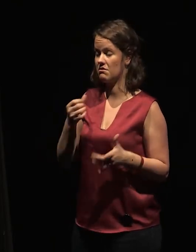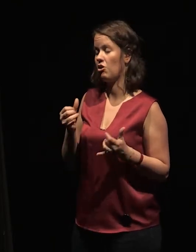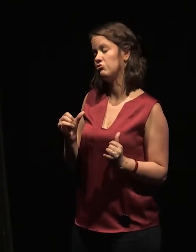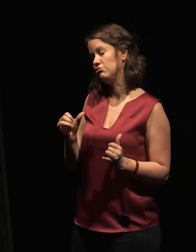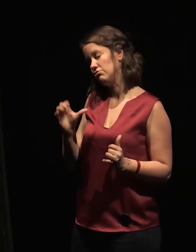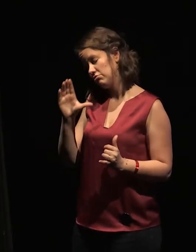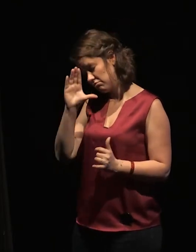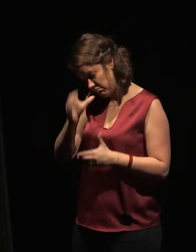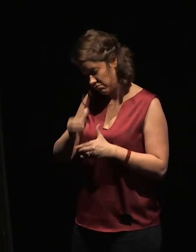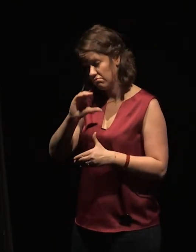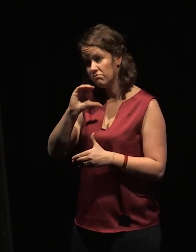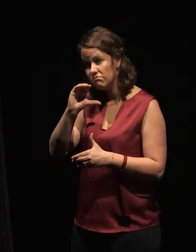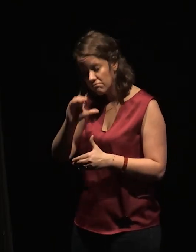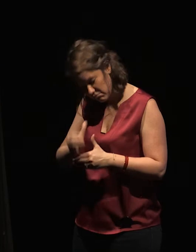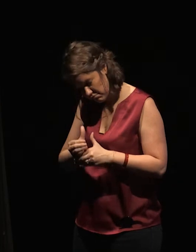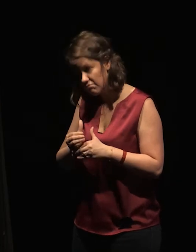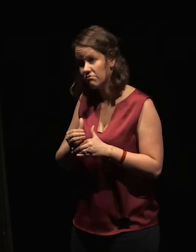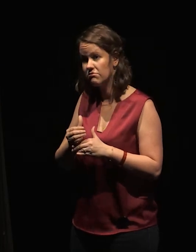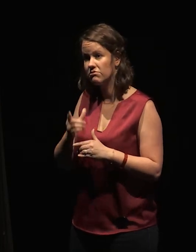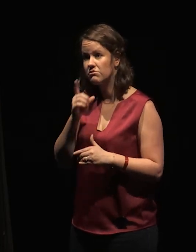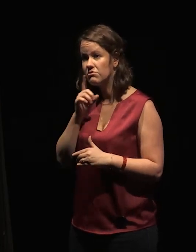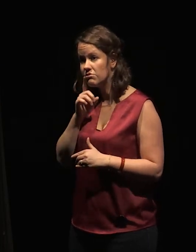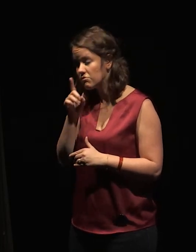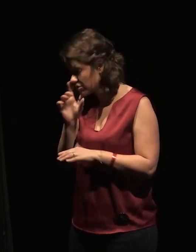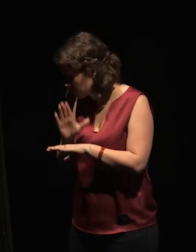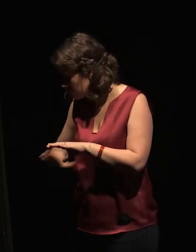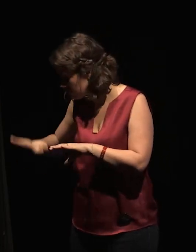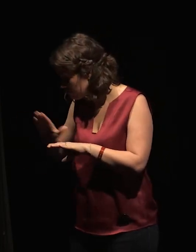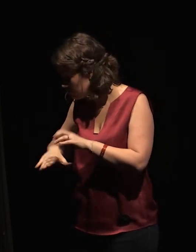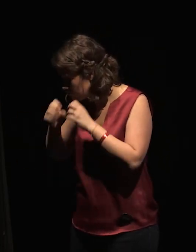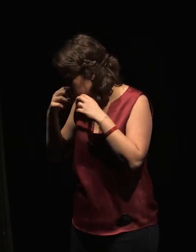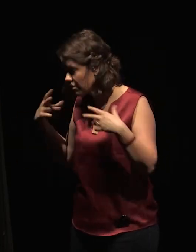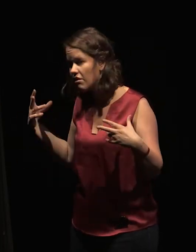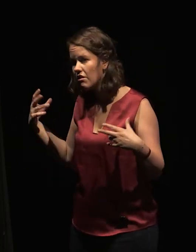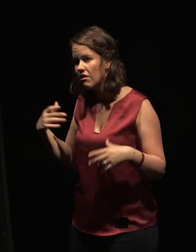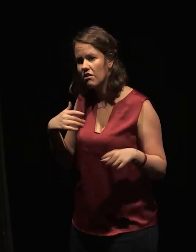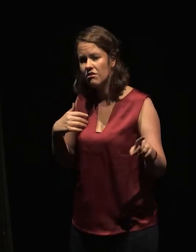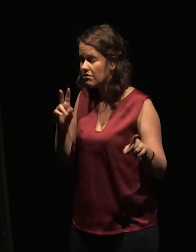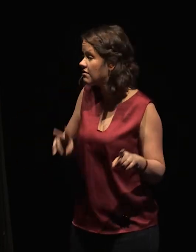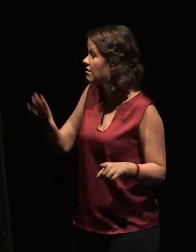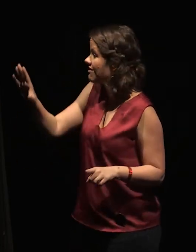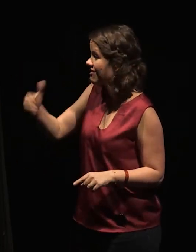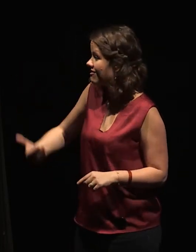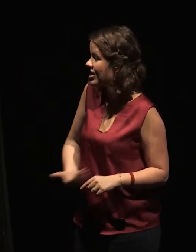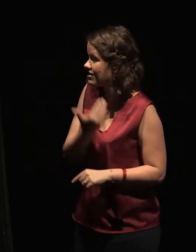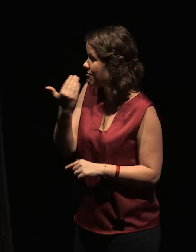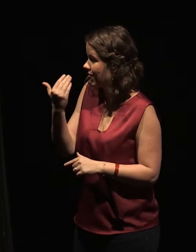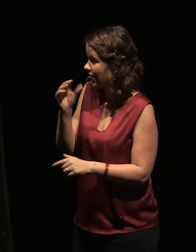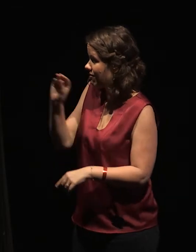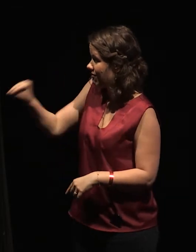se penche sur la fourrure de notre chatte et nous dit toujours « Ne blâmez pas la victime, nous demandons qui est